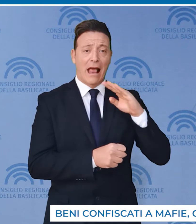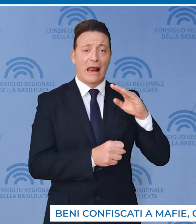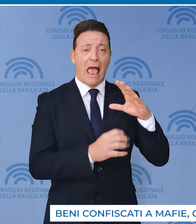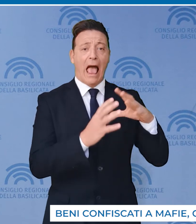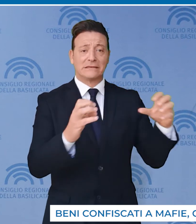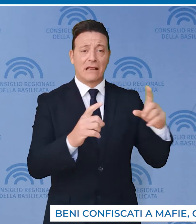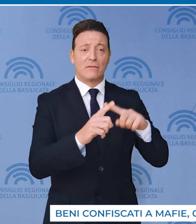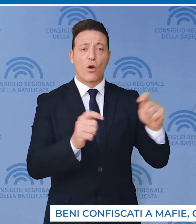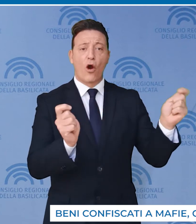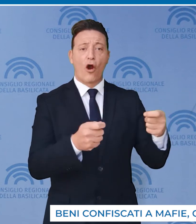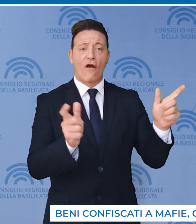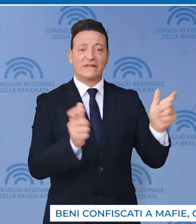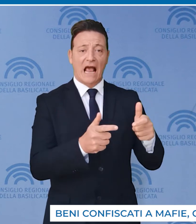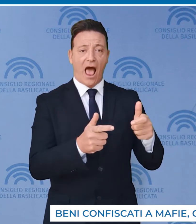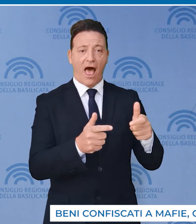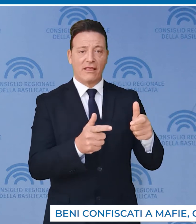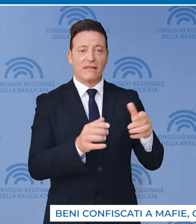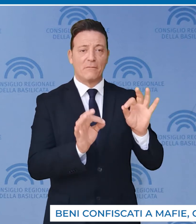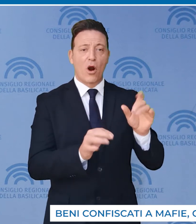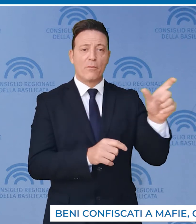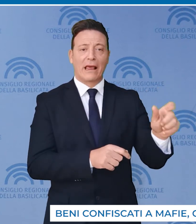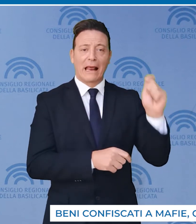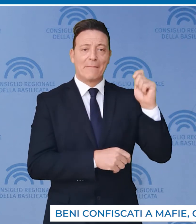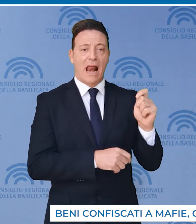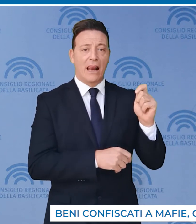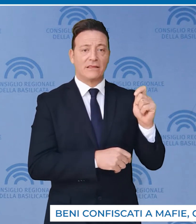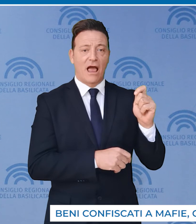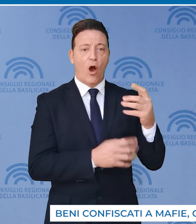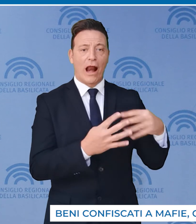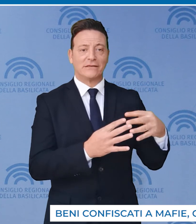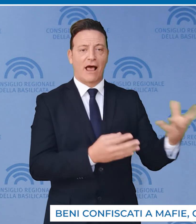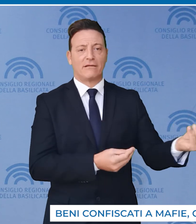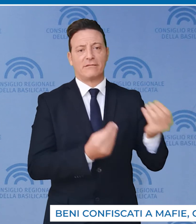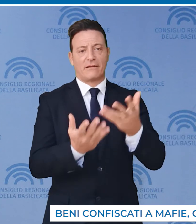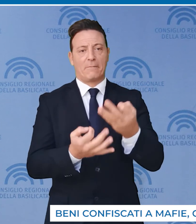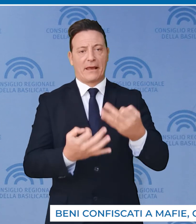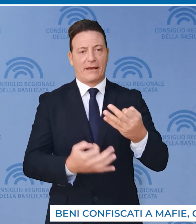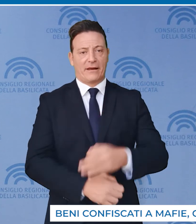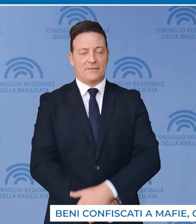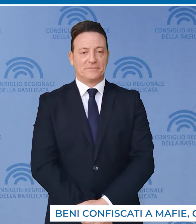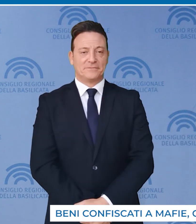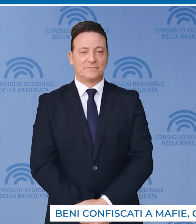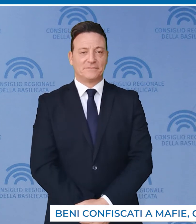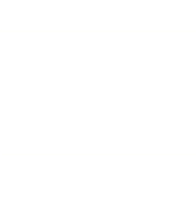ed aziende confiscati e sequestrati alla criminalità organizzata.